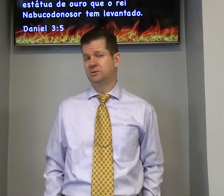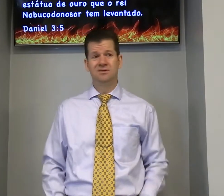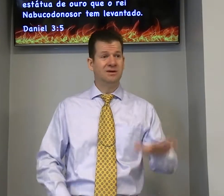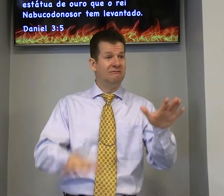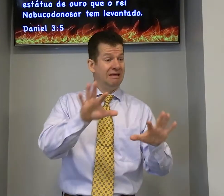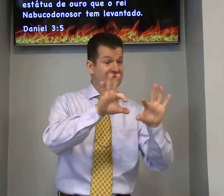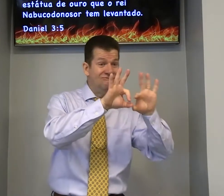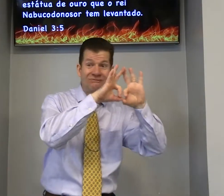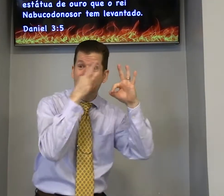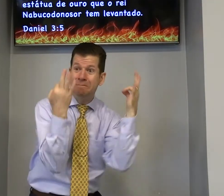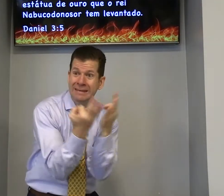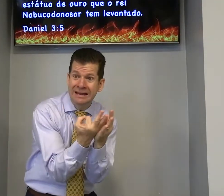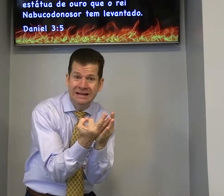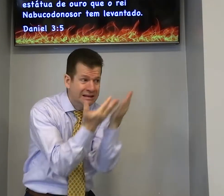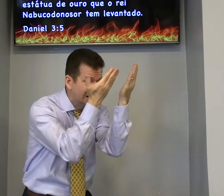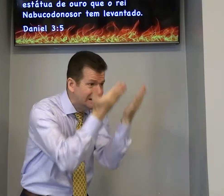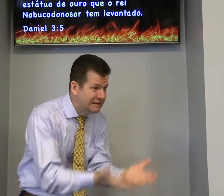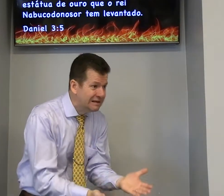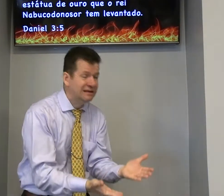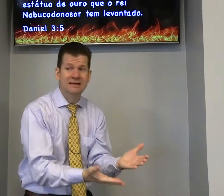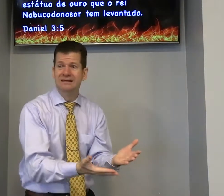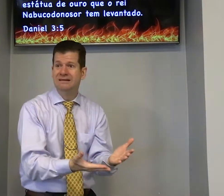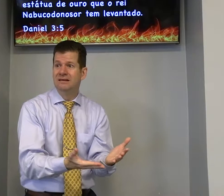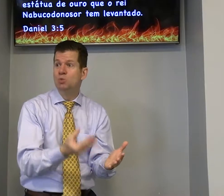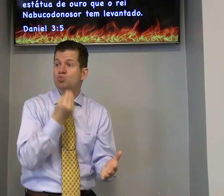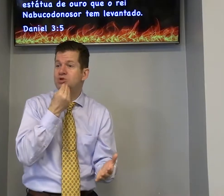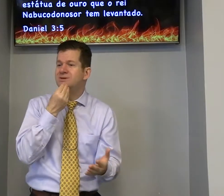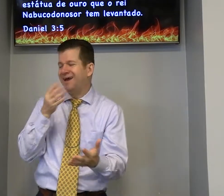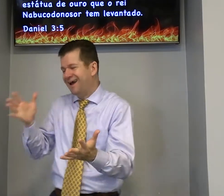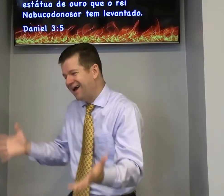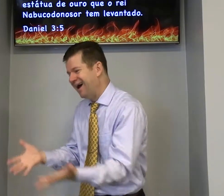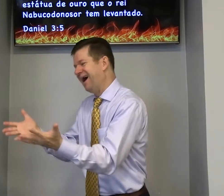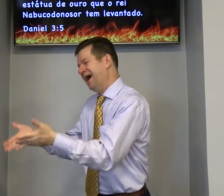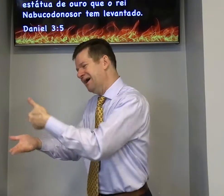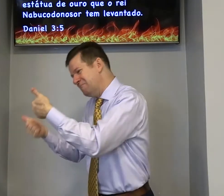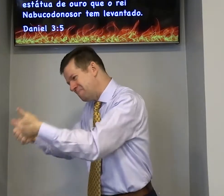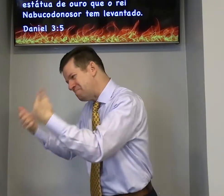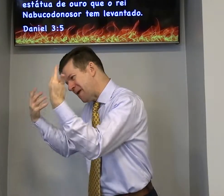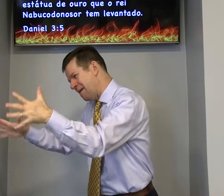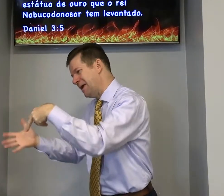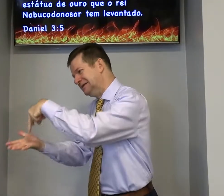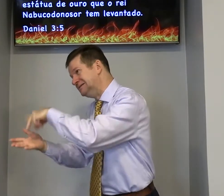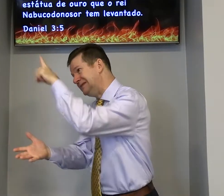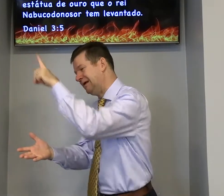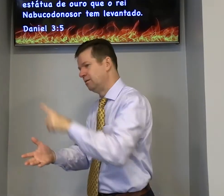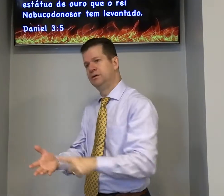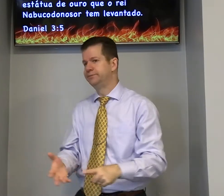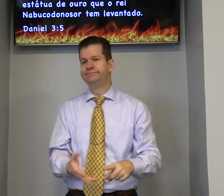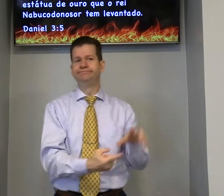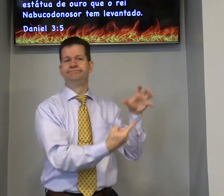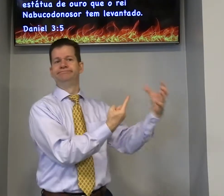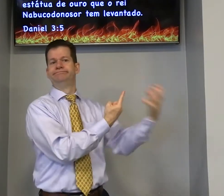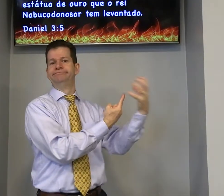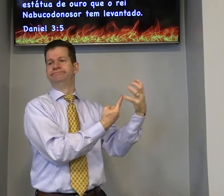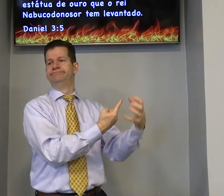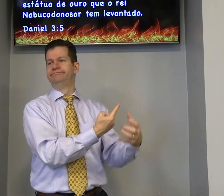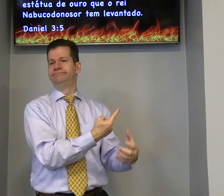você aceita e faz errado. Família podia animar, encorajar você para ficar firme, mas a